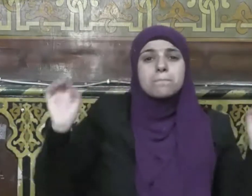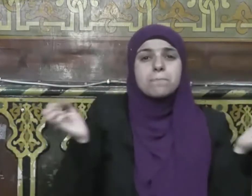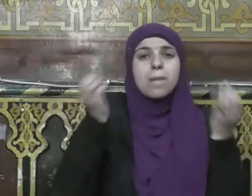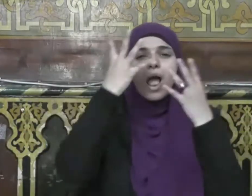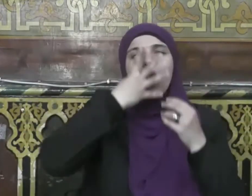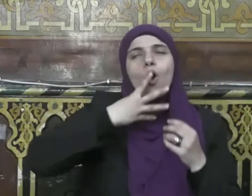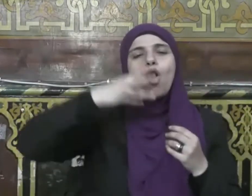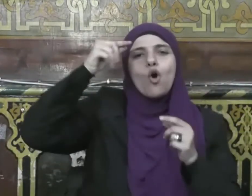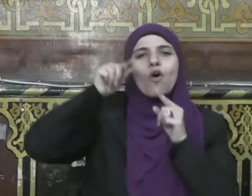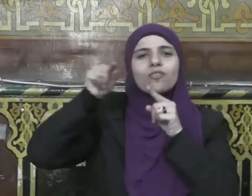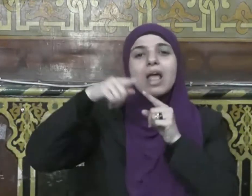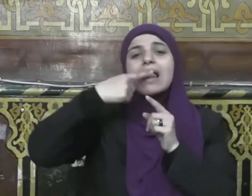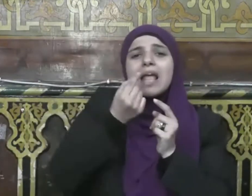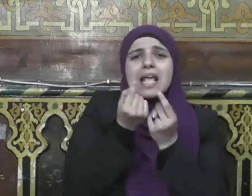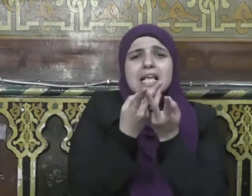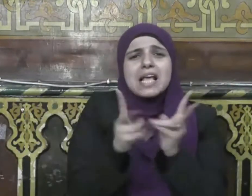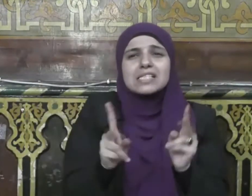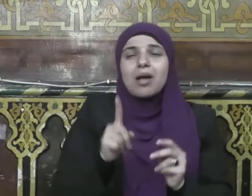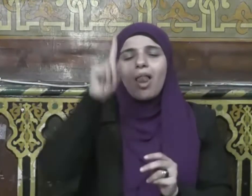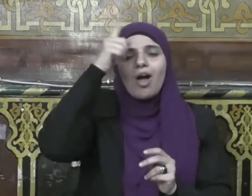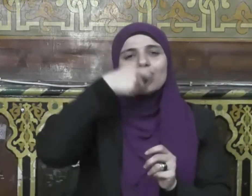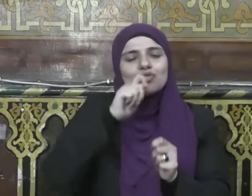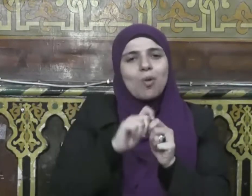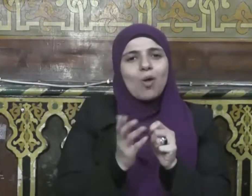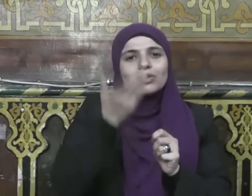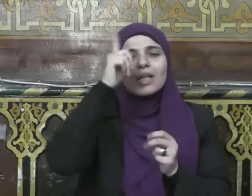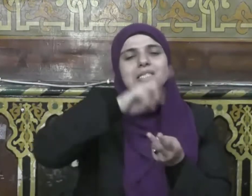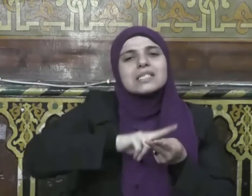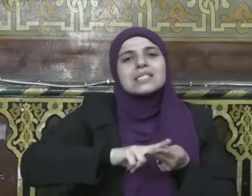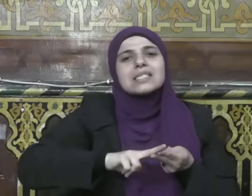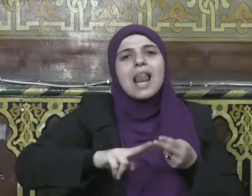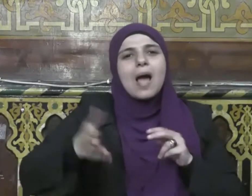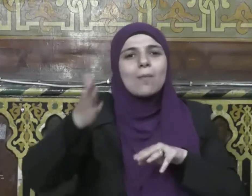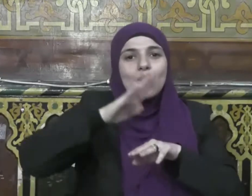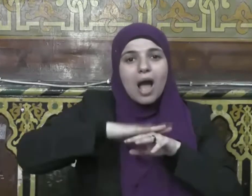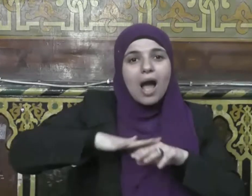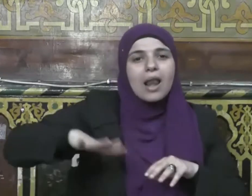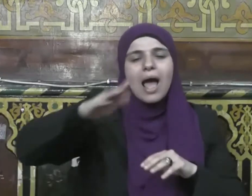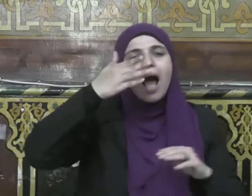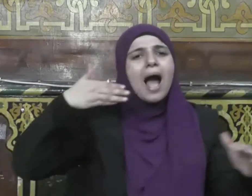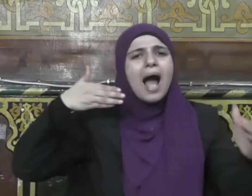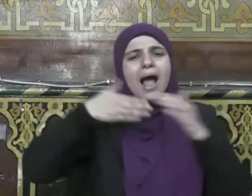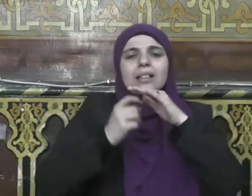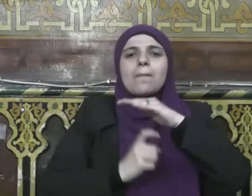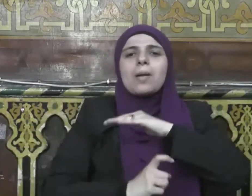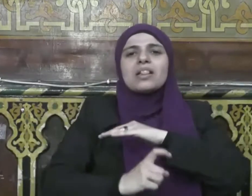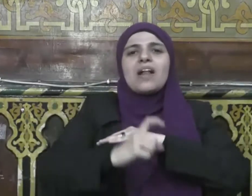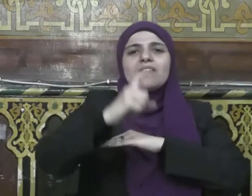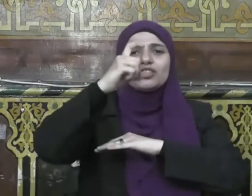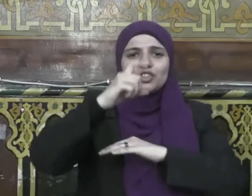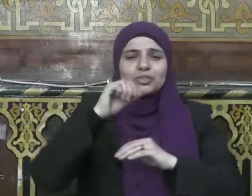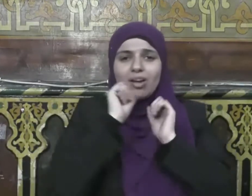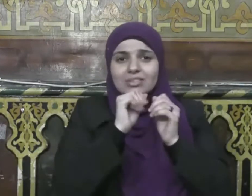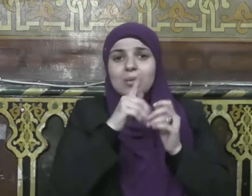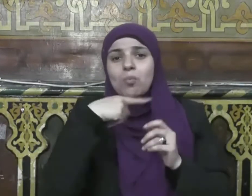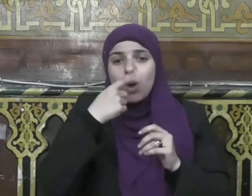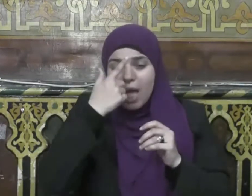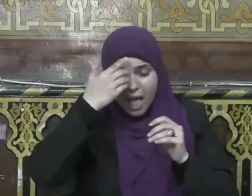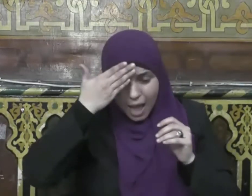حتى مطلع الفجر فعبادة هذه الليلة بإخلاص تفوق الجهاد